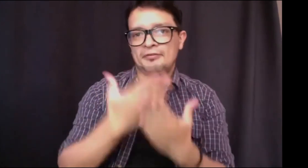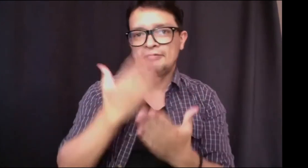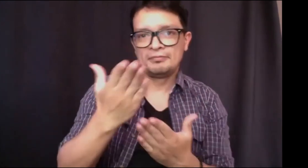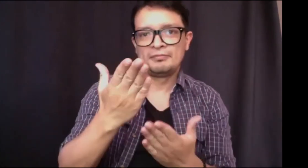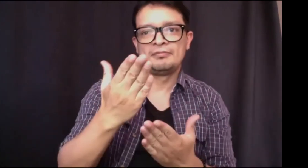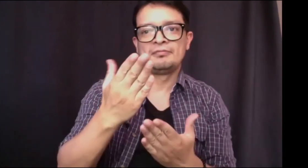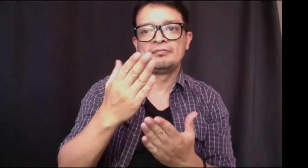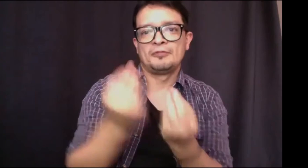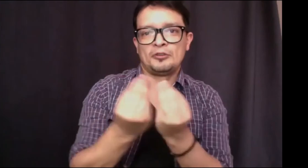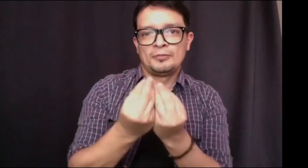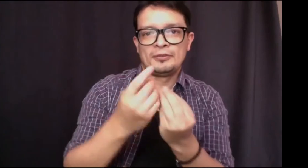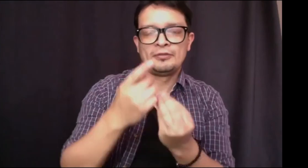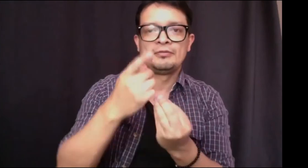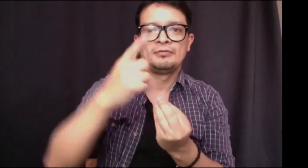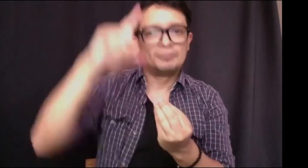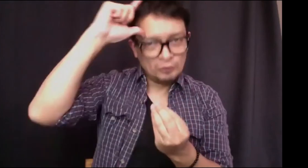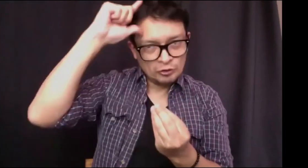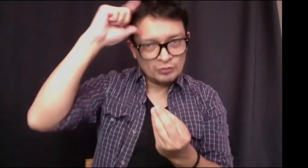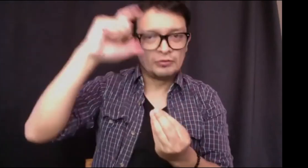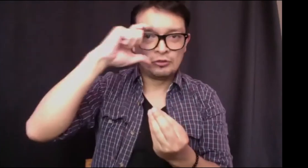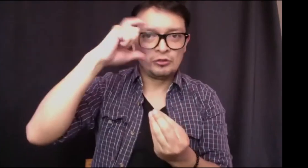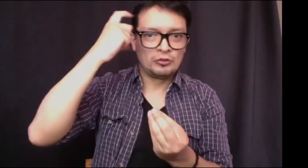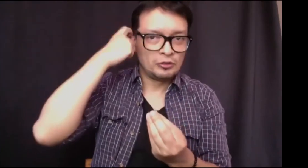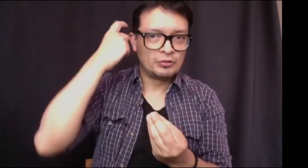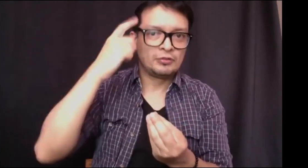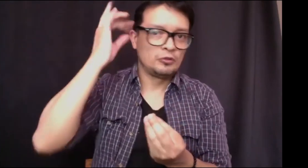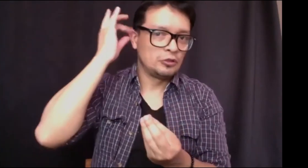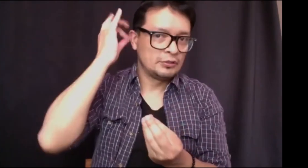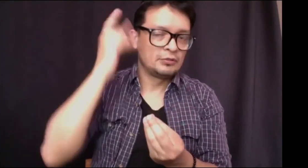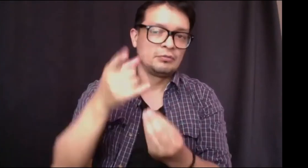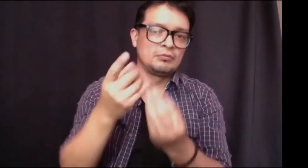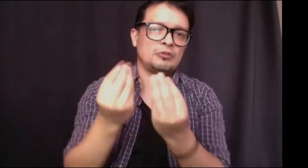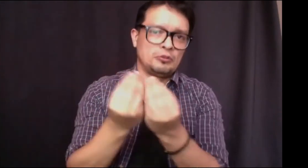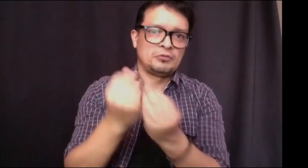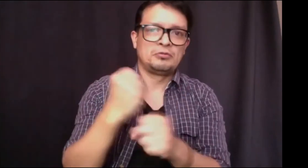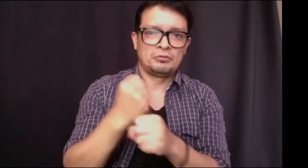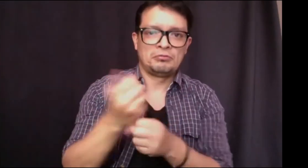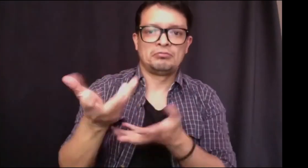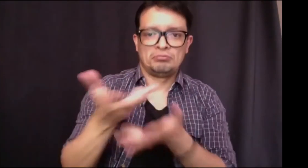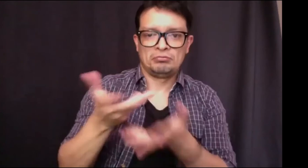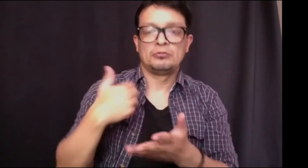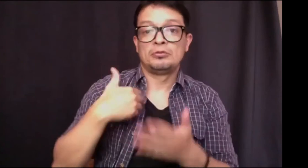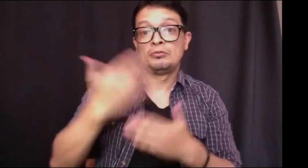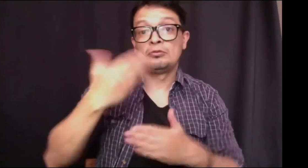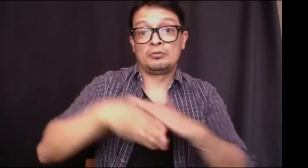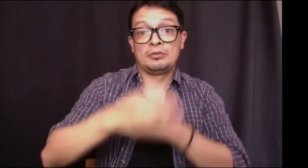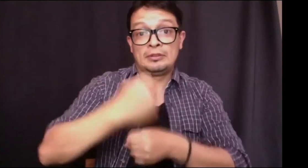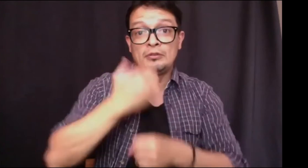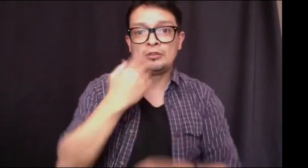Muy bien muchas gracias compañeros compañero Rubén Caciotti y Rubén Pichicá por lo que han